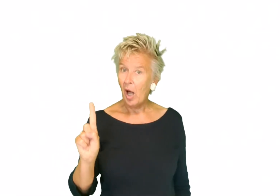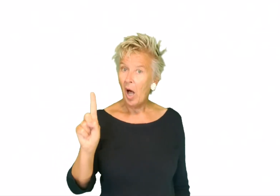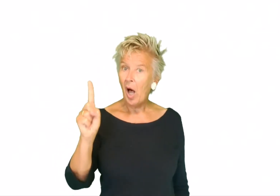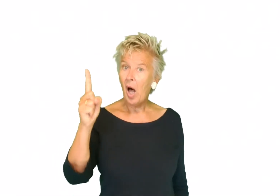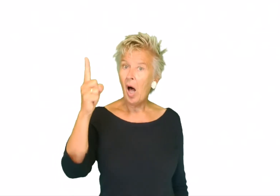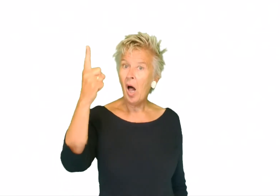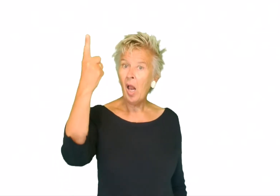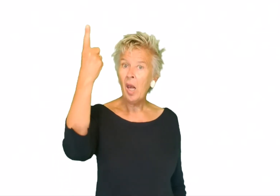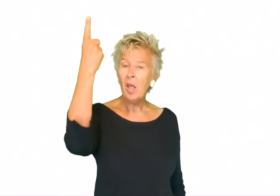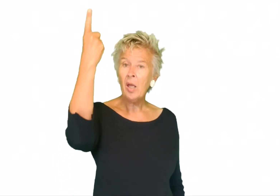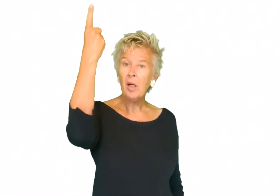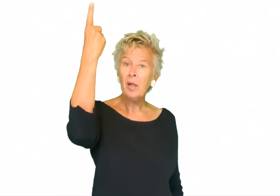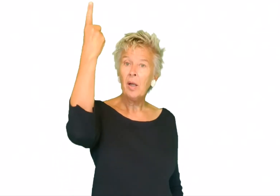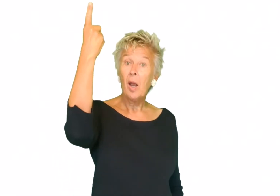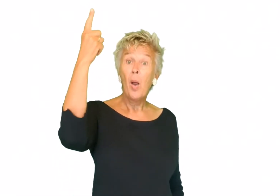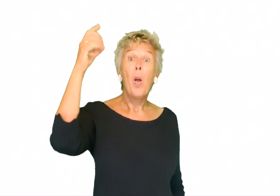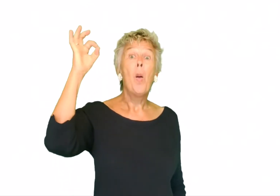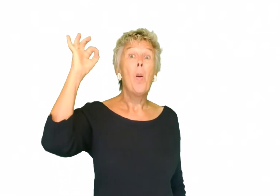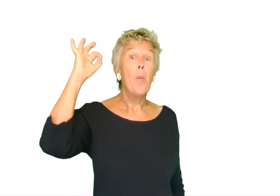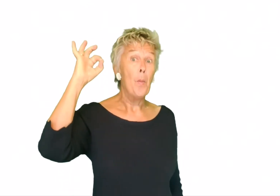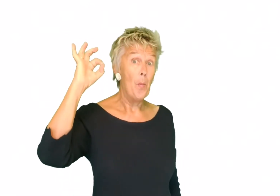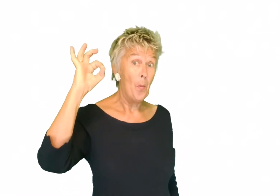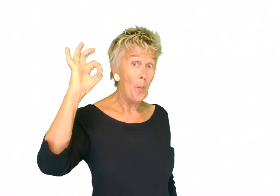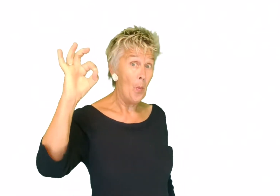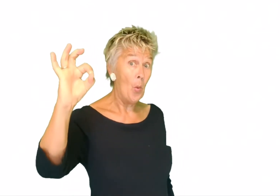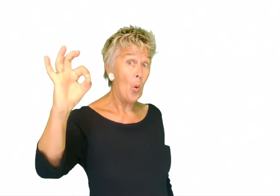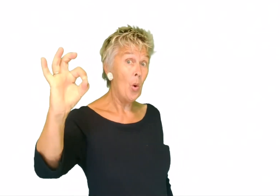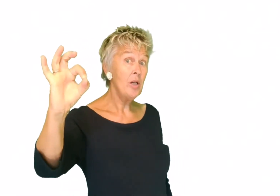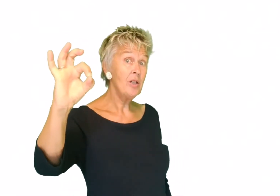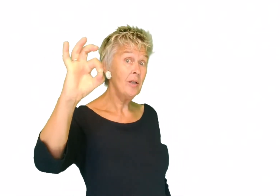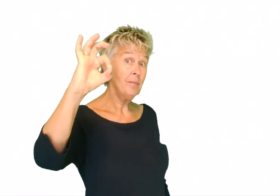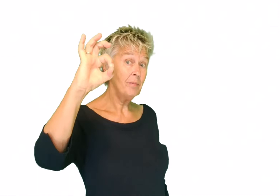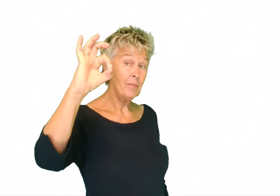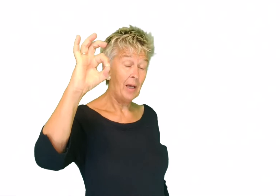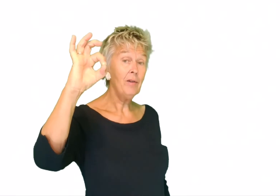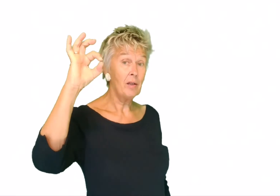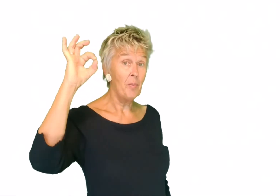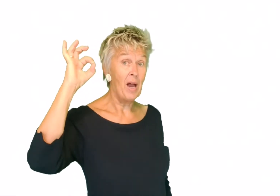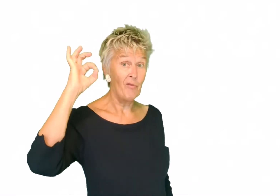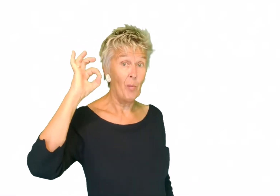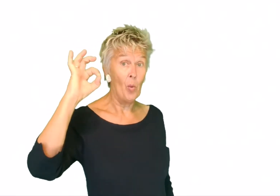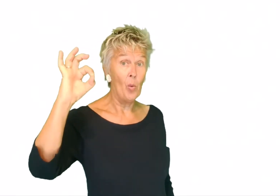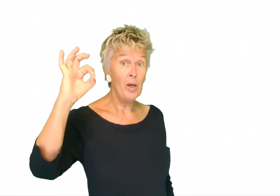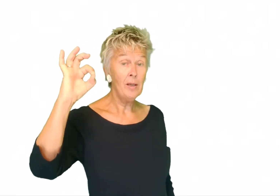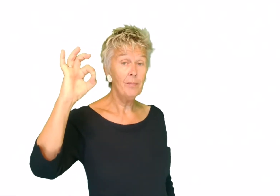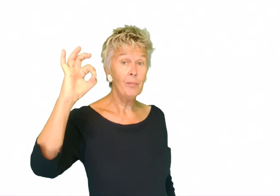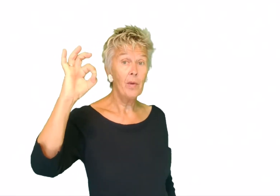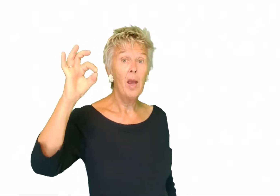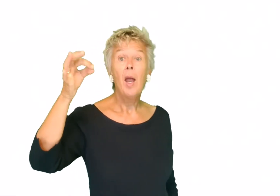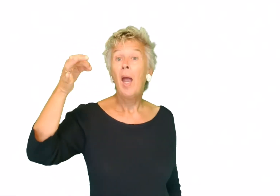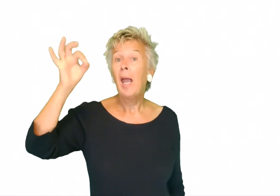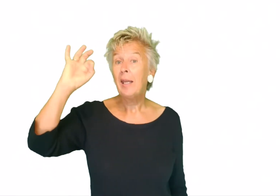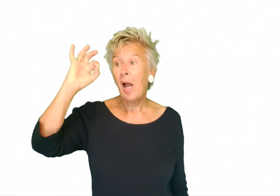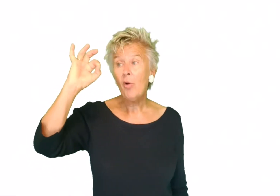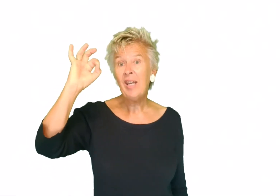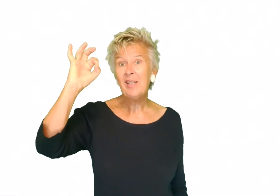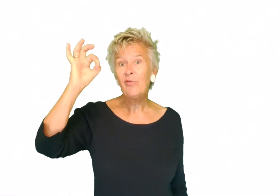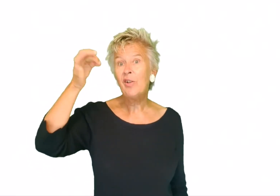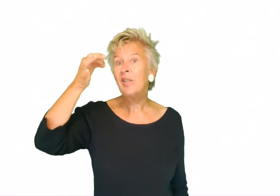allermooiste. Het gebaar van mooi. En je houdt deze vast